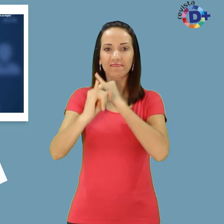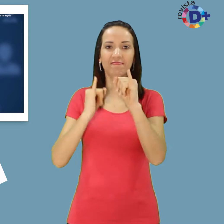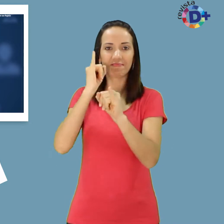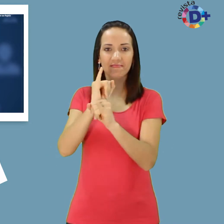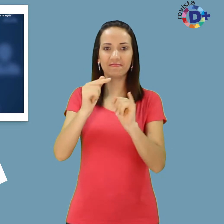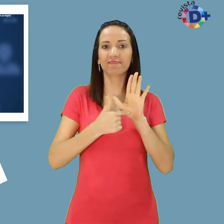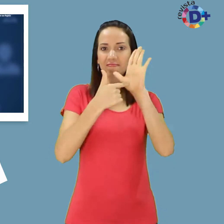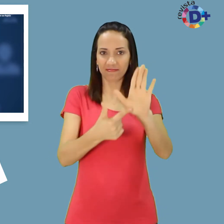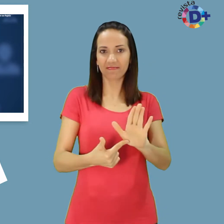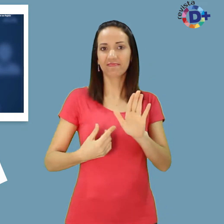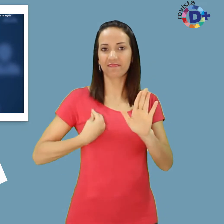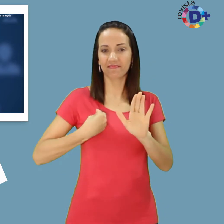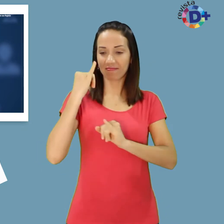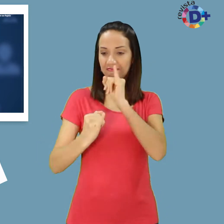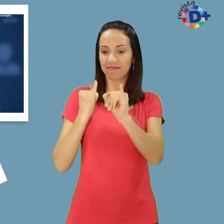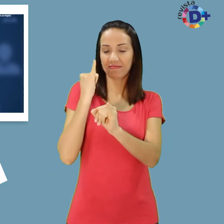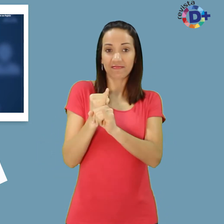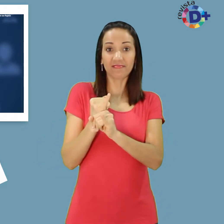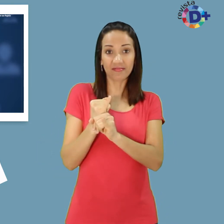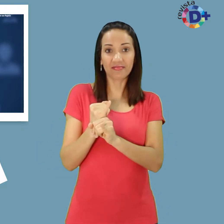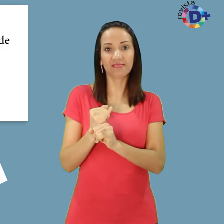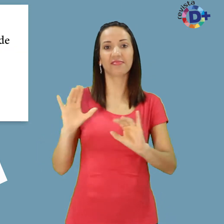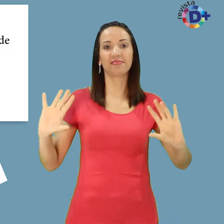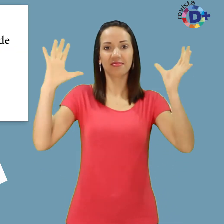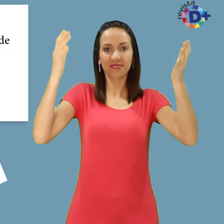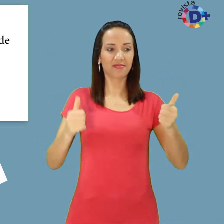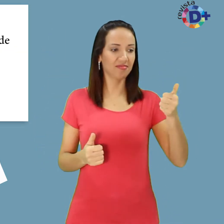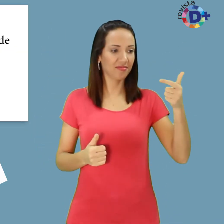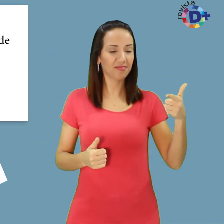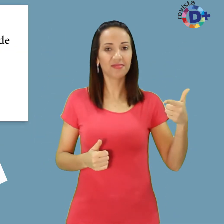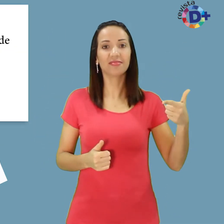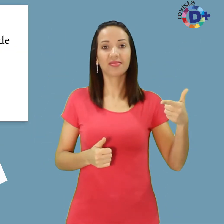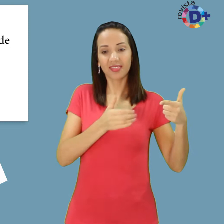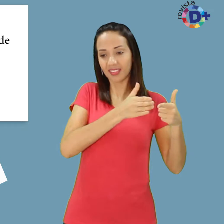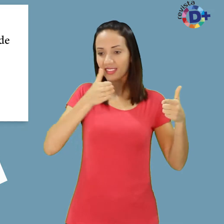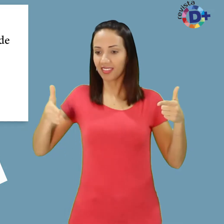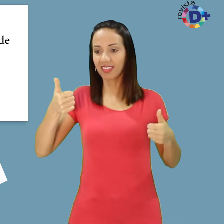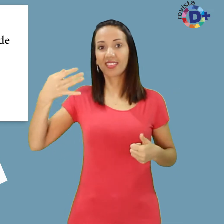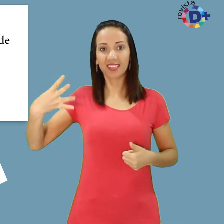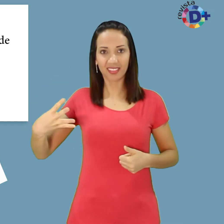com transmissões online, o evento acontece entre 12 e 14 de novembro no link.